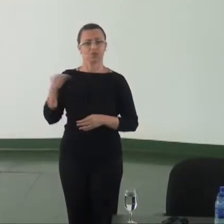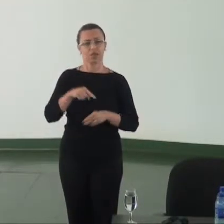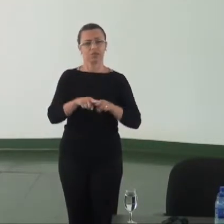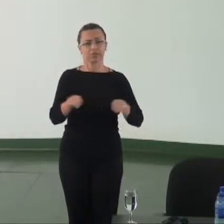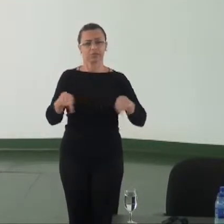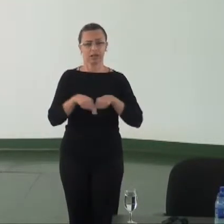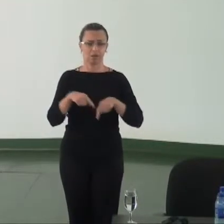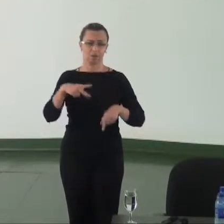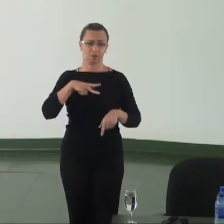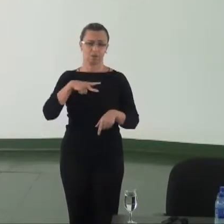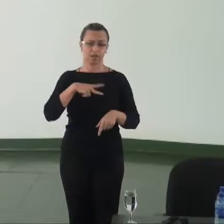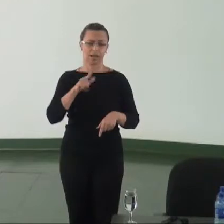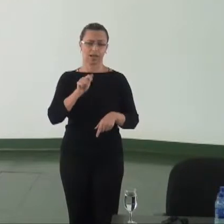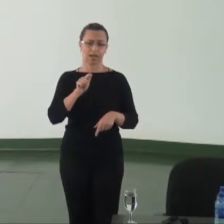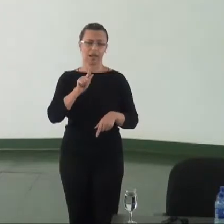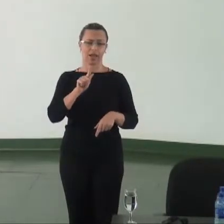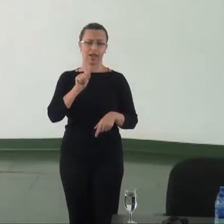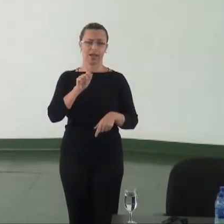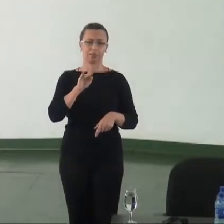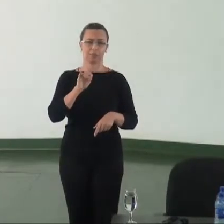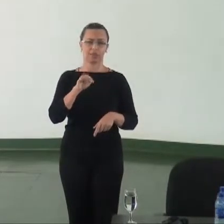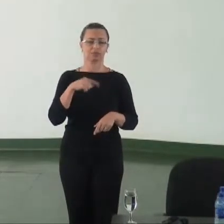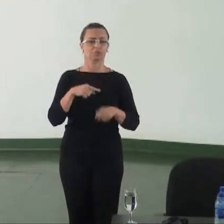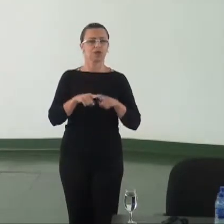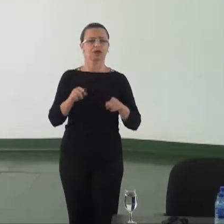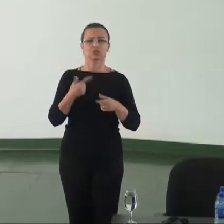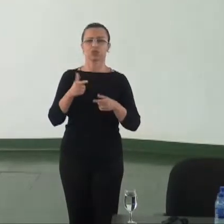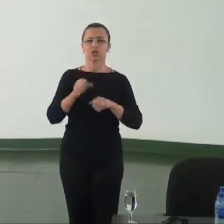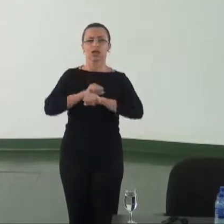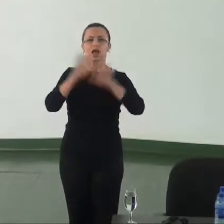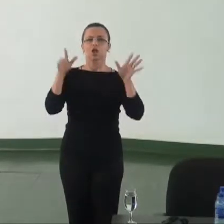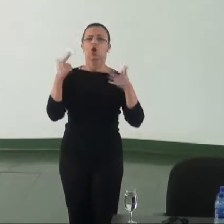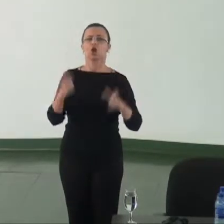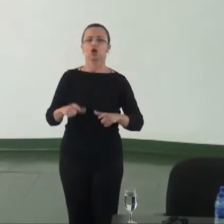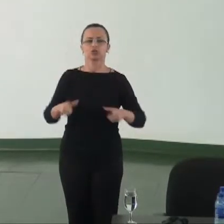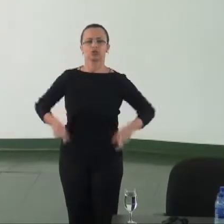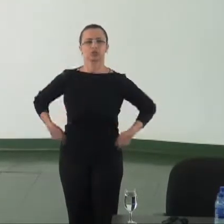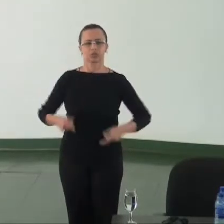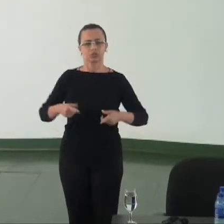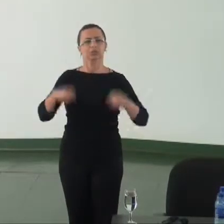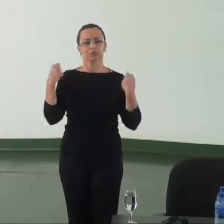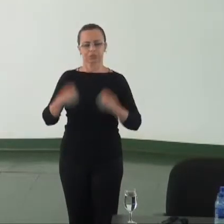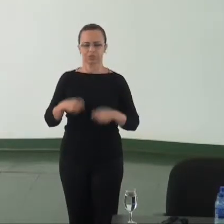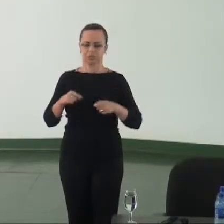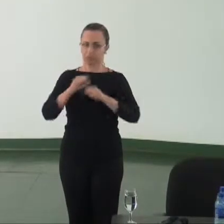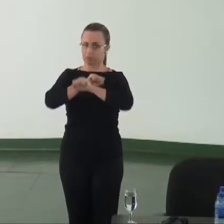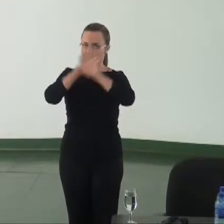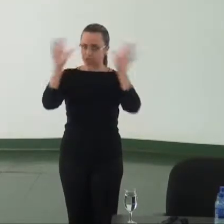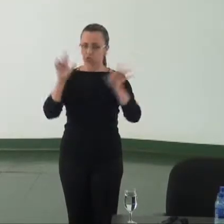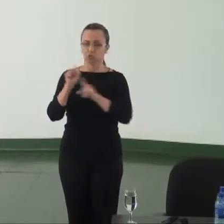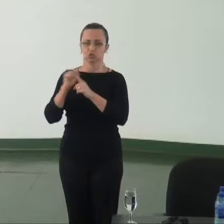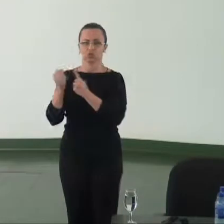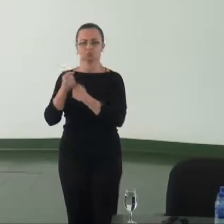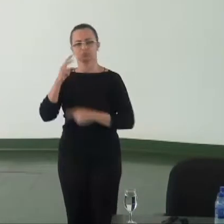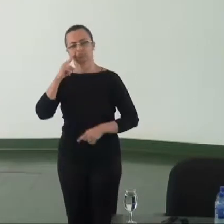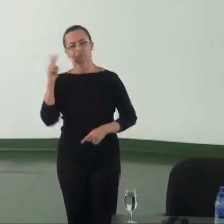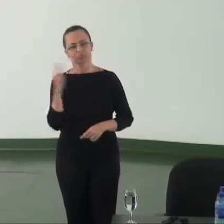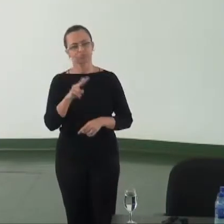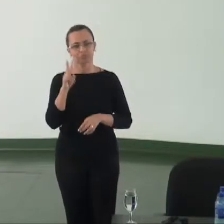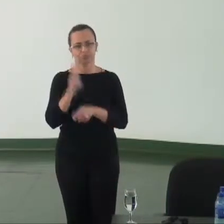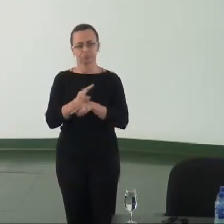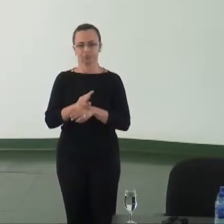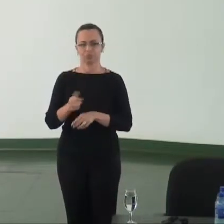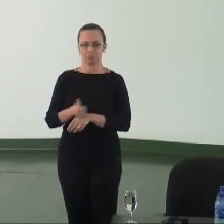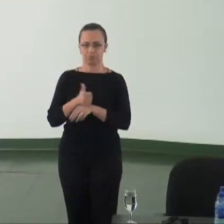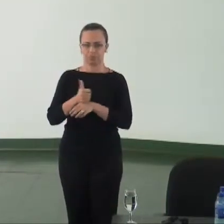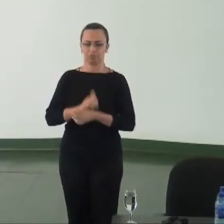sem informação exatamente de onde são gastos e que com essa transparência a sociedade civil poderá ter um monitoramento